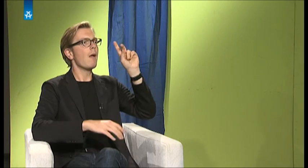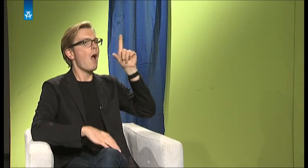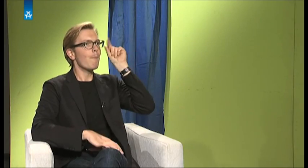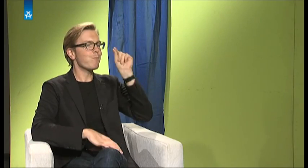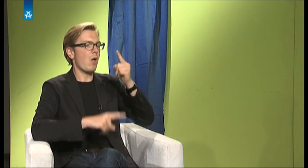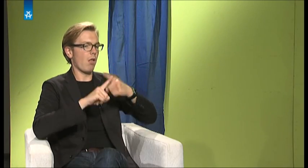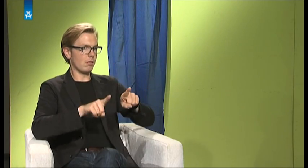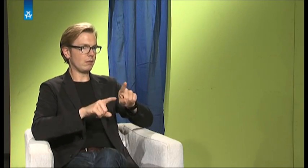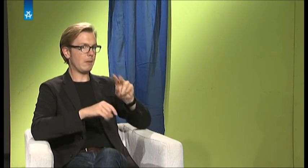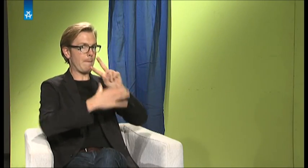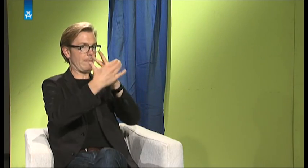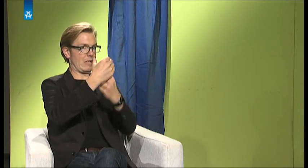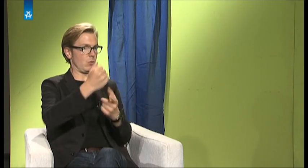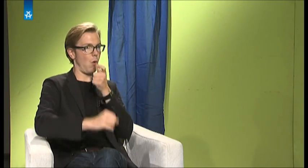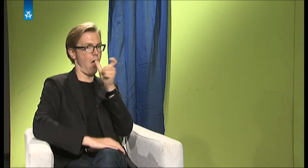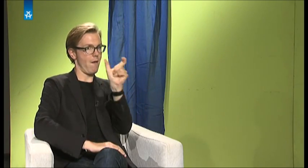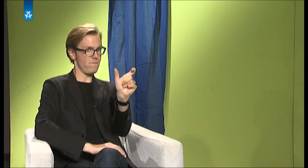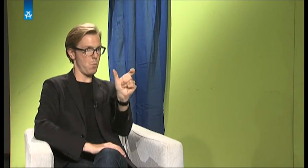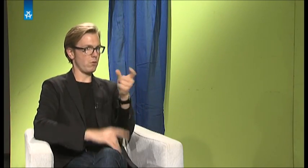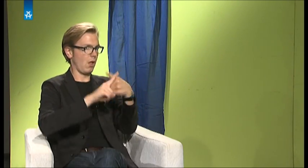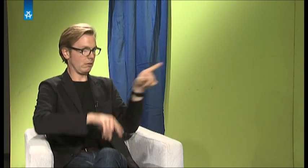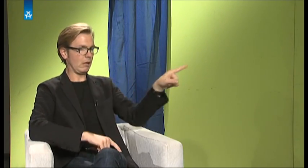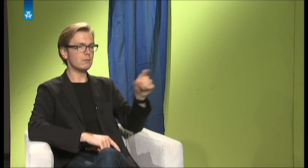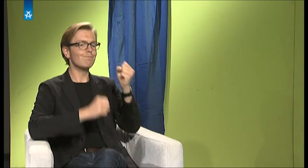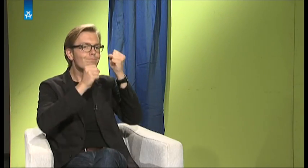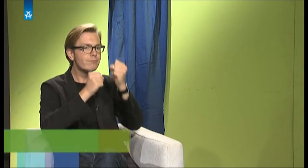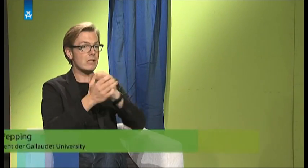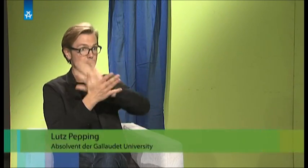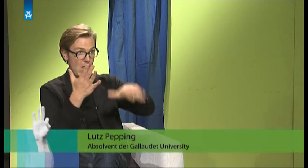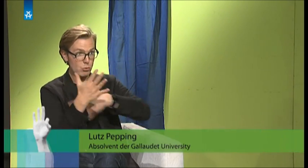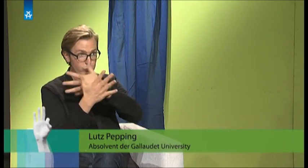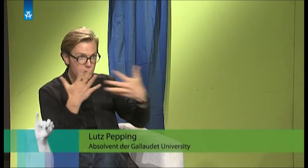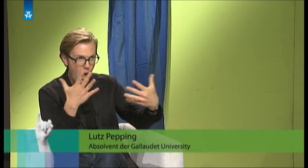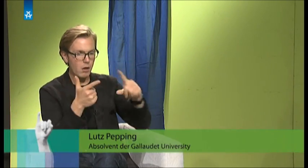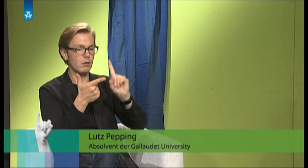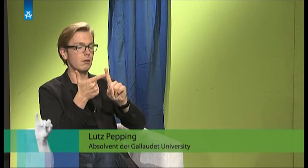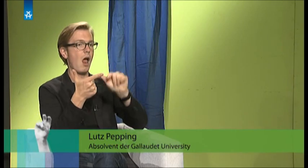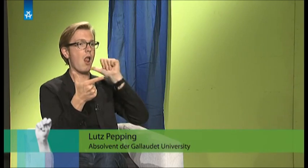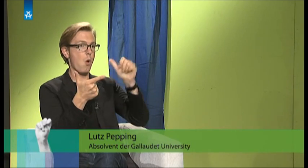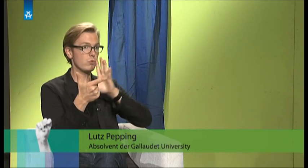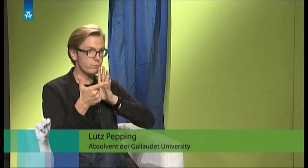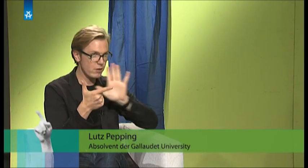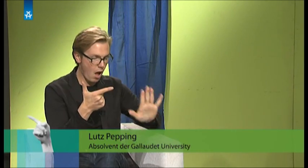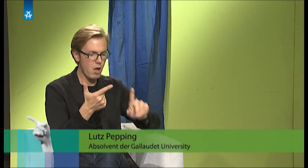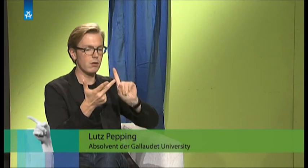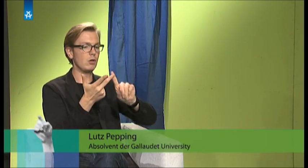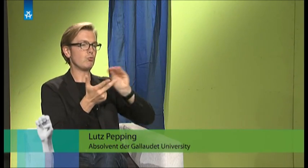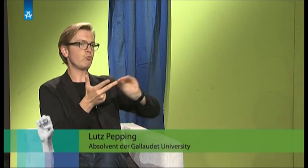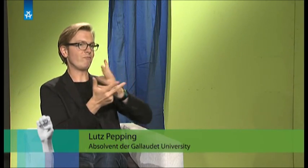als zum Beispiel in der Universität in Hamburg. Die Qualität des Niveaus, das kann ich nicht beurteilen. Das Konzept in Hamburg, die Bilingualität, wird vielleicht ein bisschen